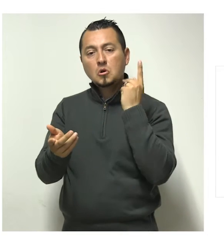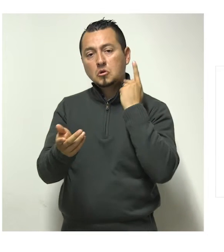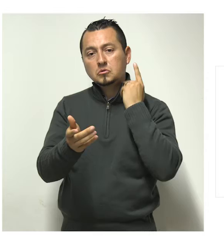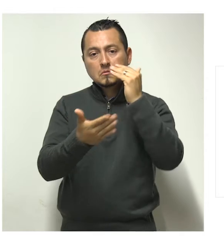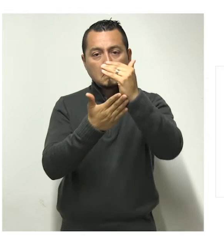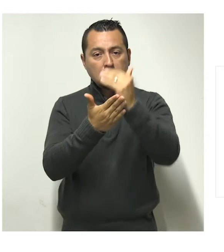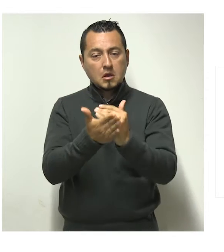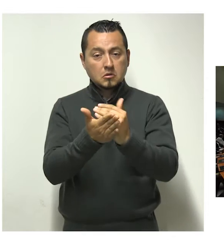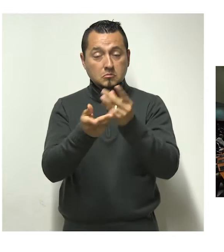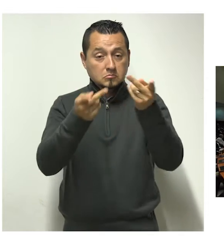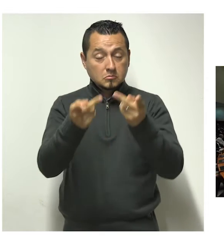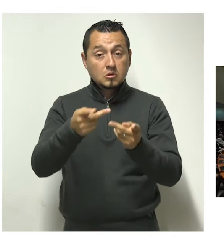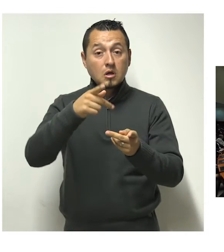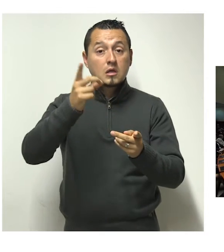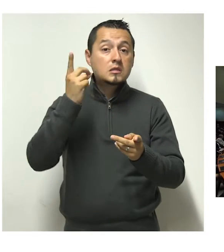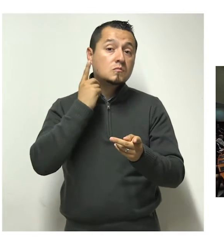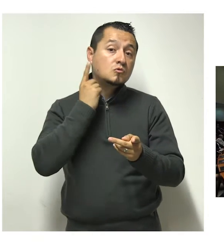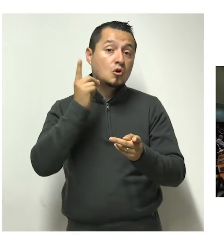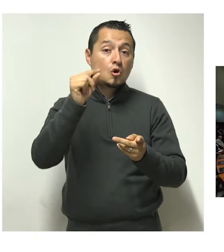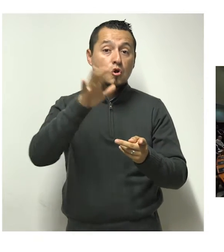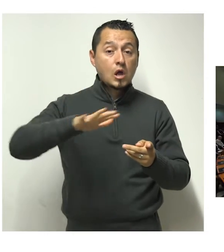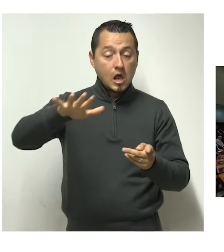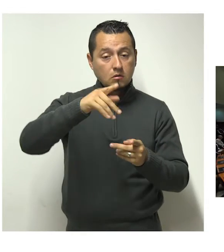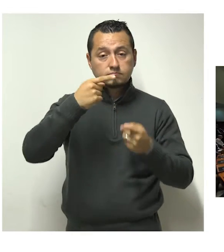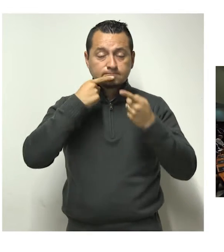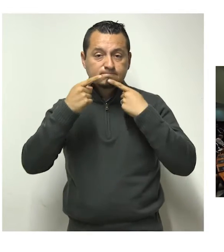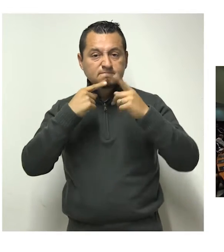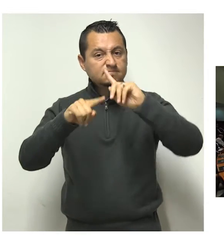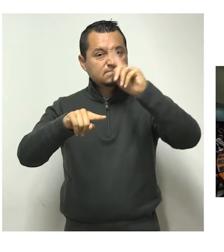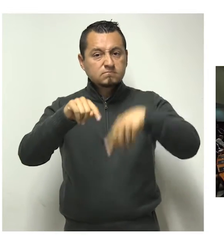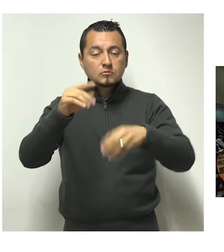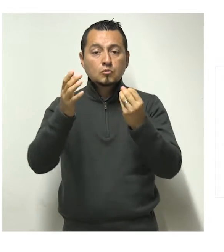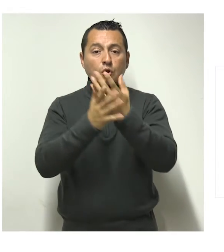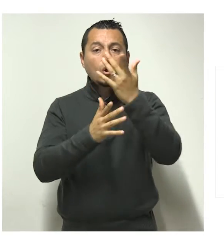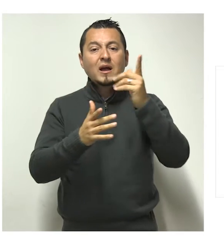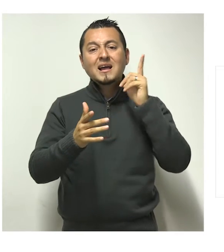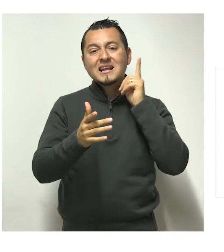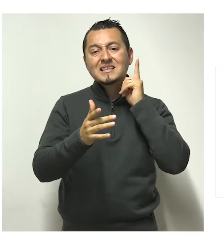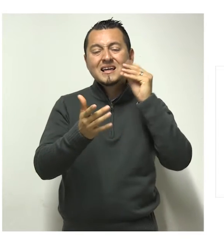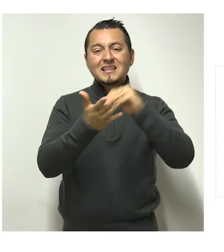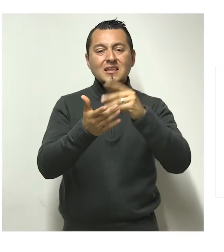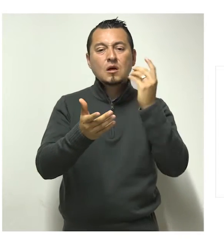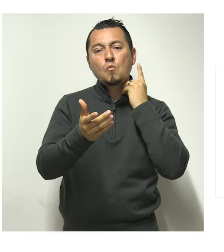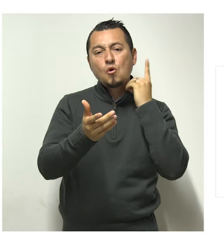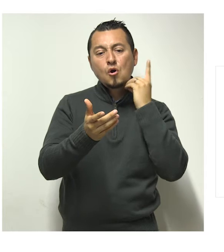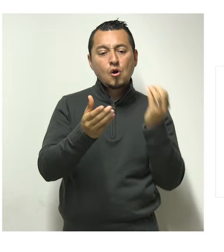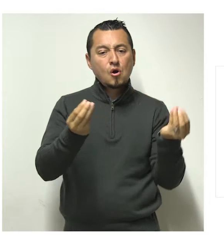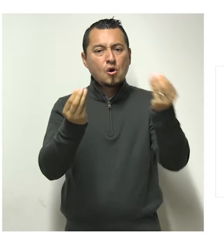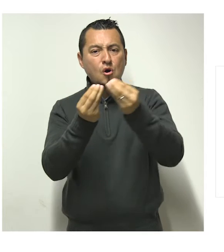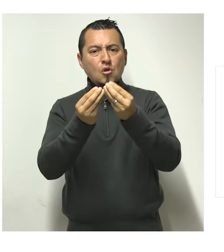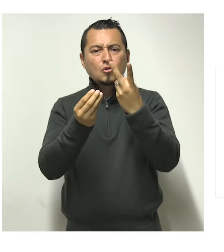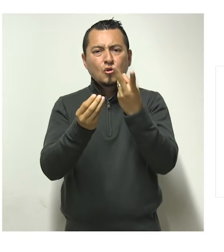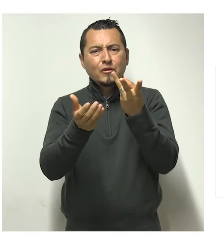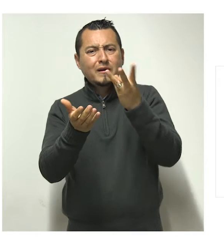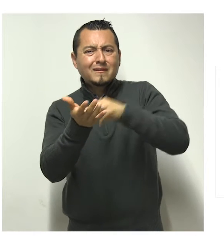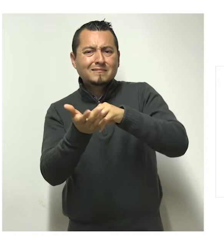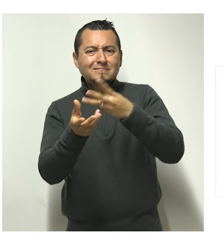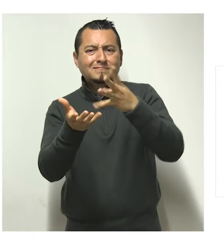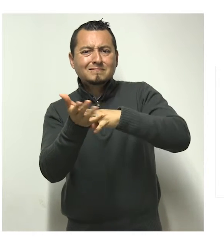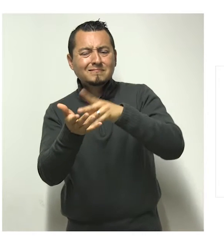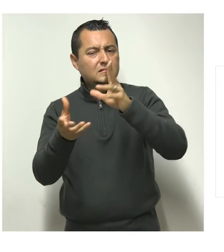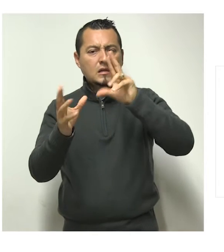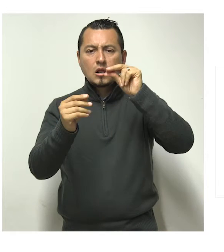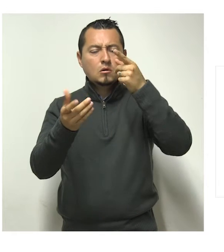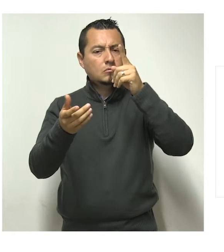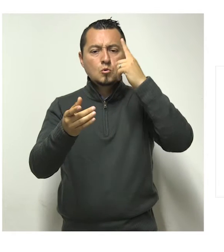institutos políticos. Los diputados locales también acordaron eliminar un legislador de representación proporcional, así como